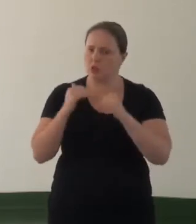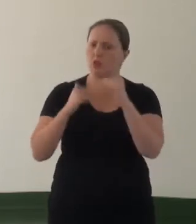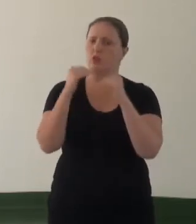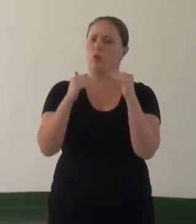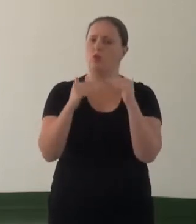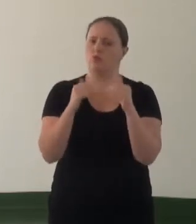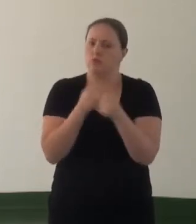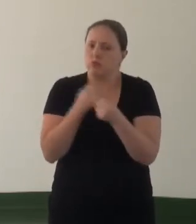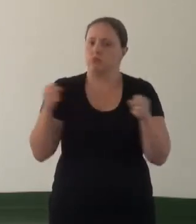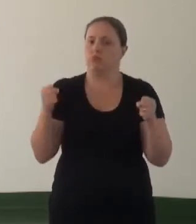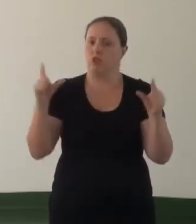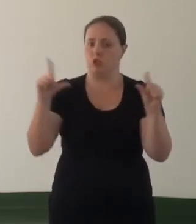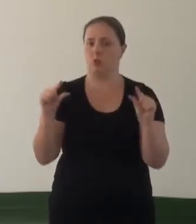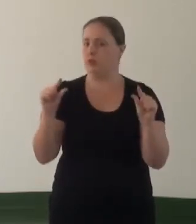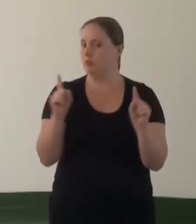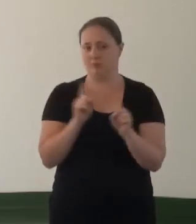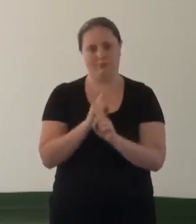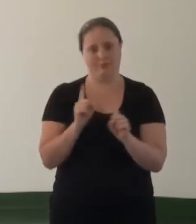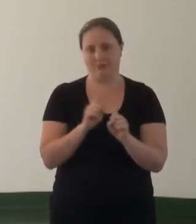tende a evoluir, não retroceder.